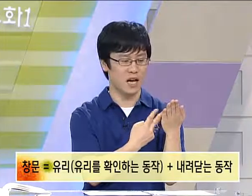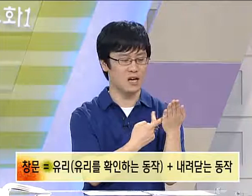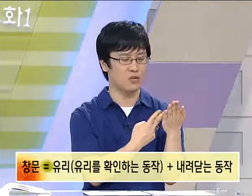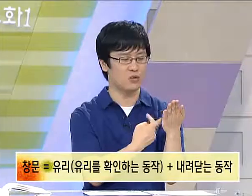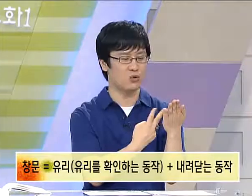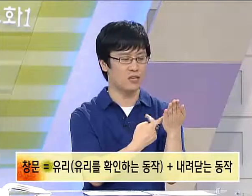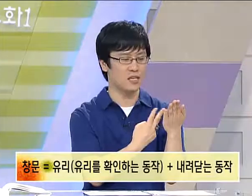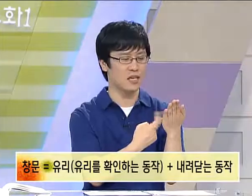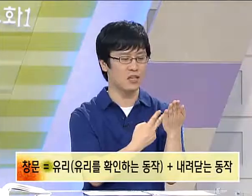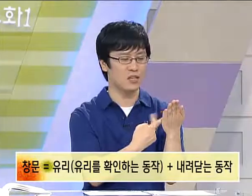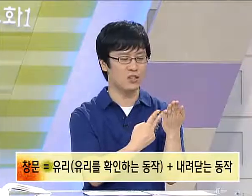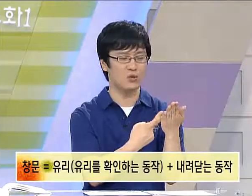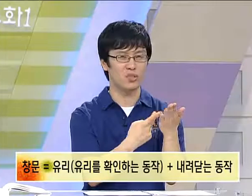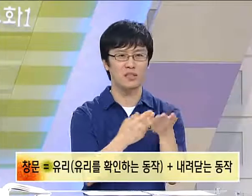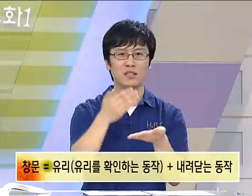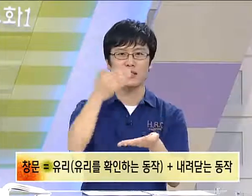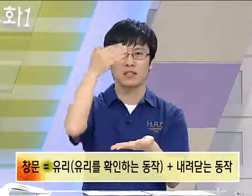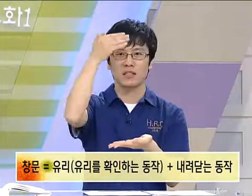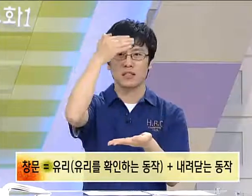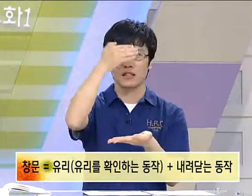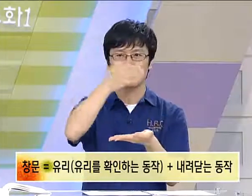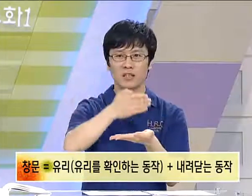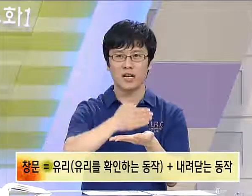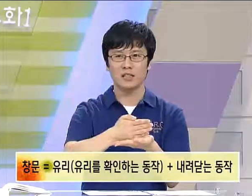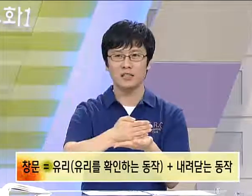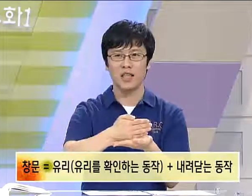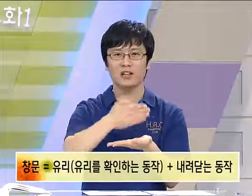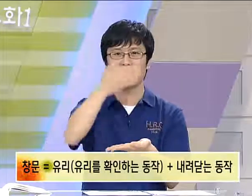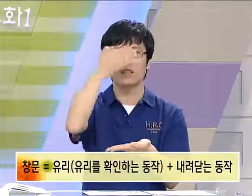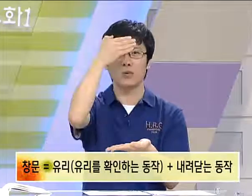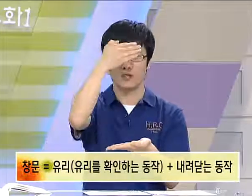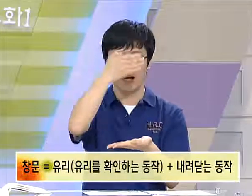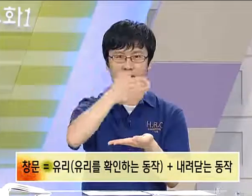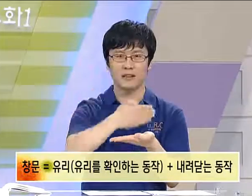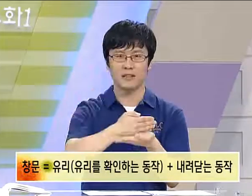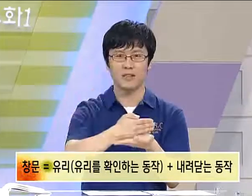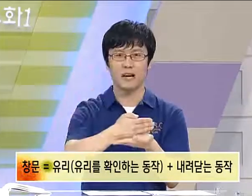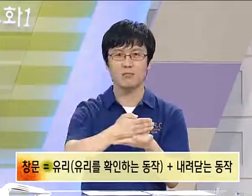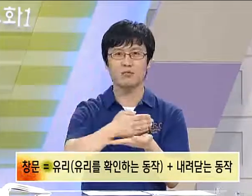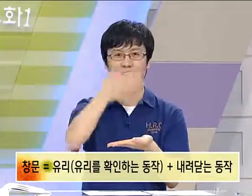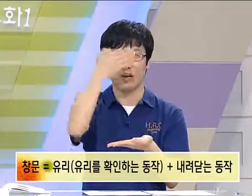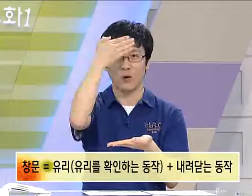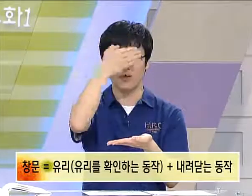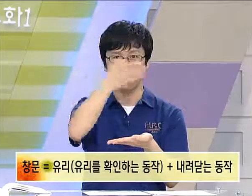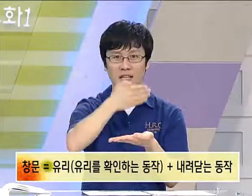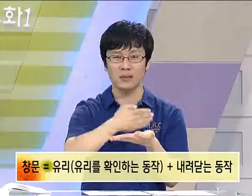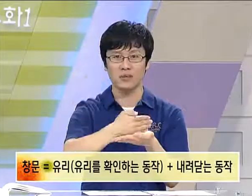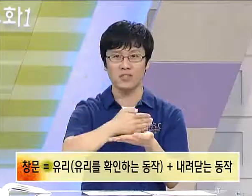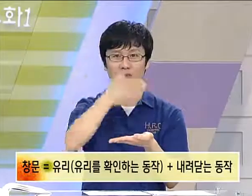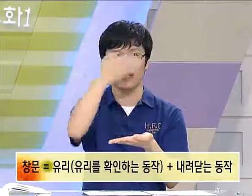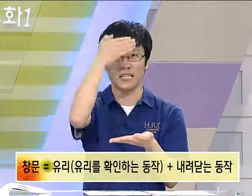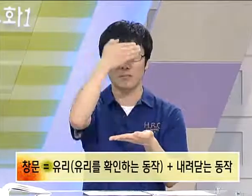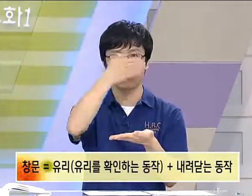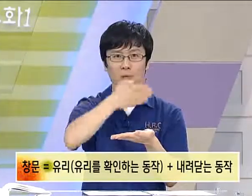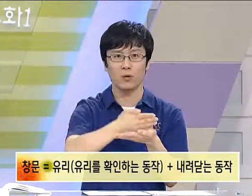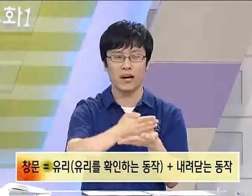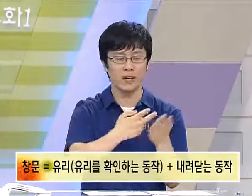자, 유리. 유리를 내려닫는 동작 해서 창문이라고 합니다. 창문이라는 수화 다시 한 번 해볼까요?